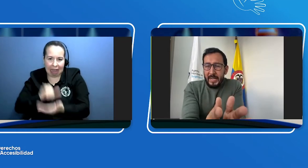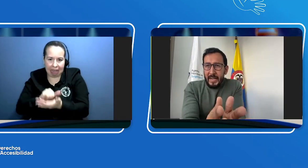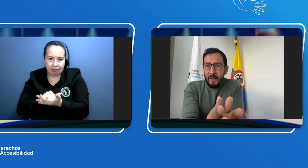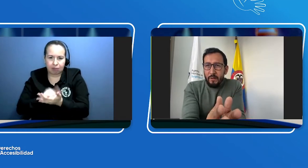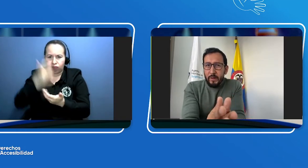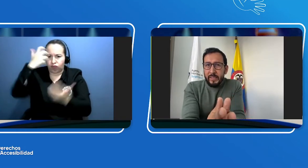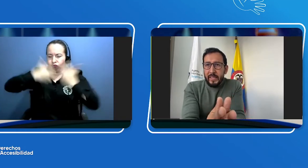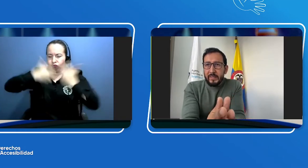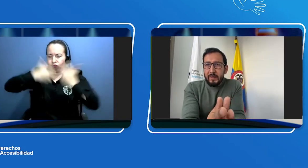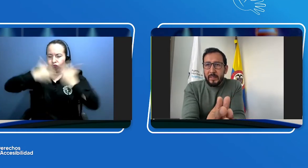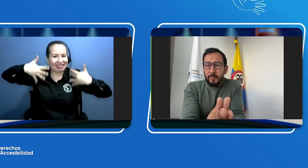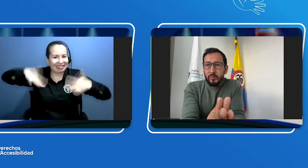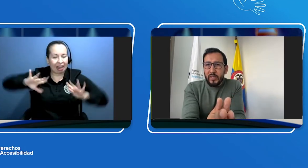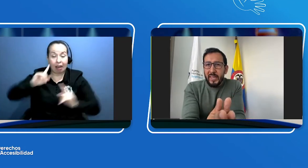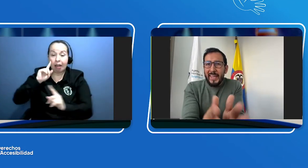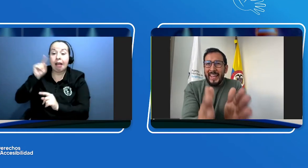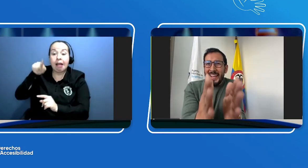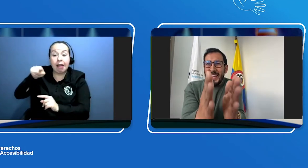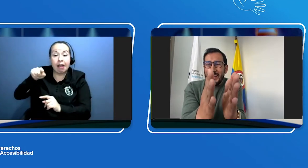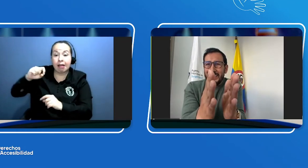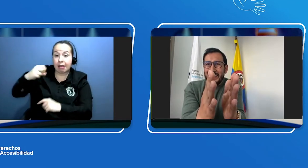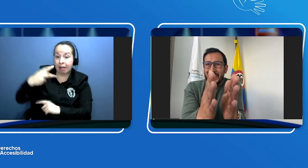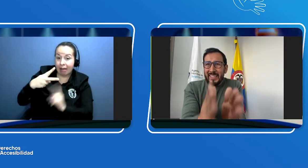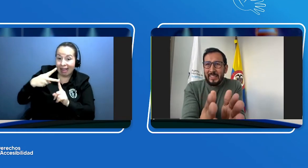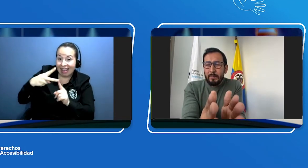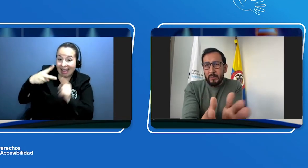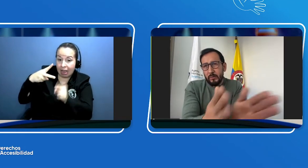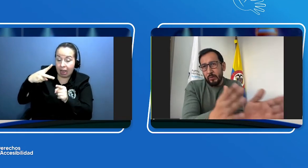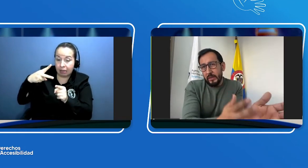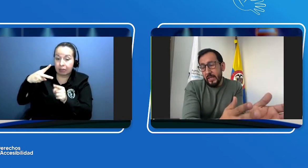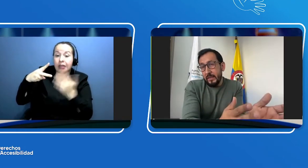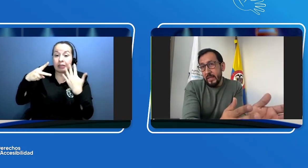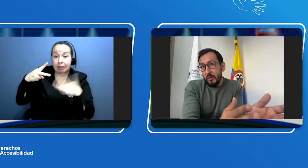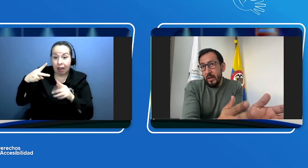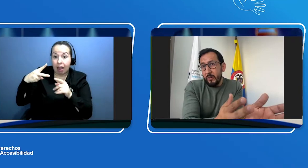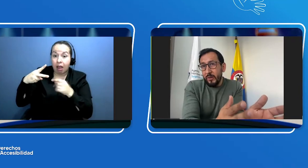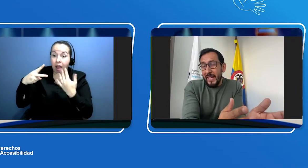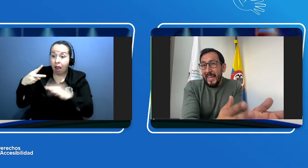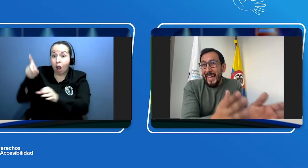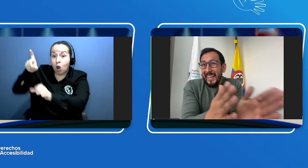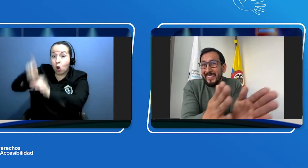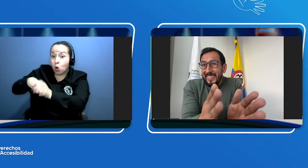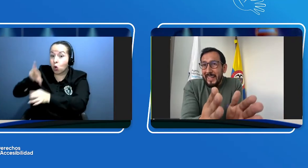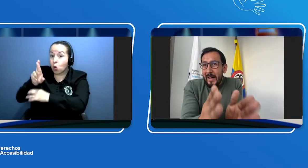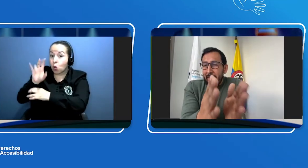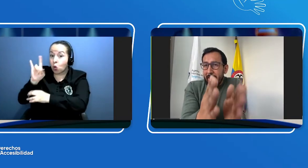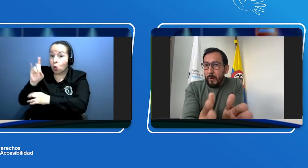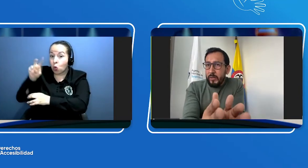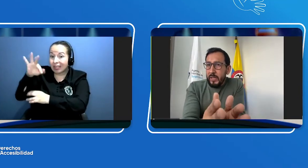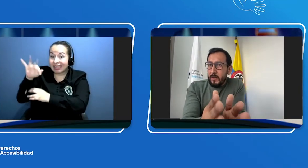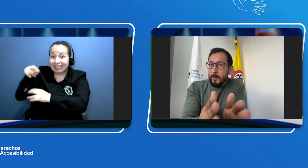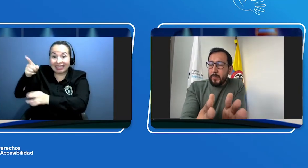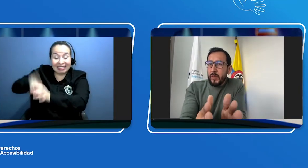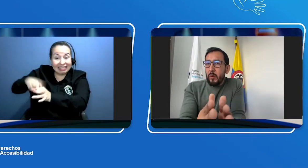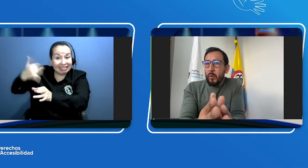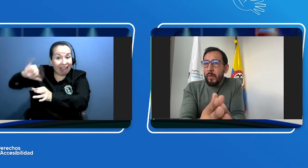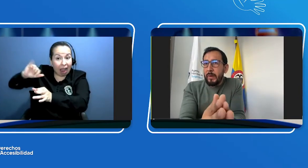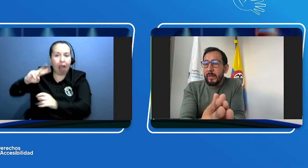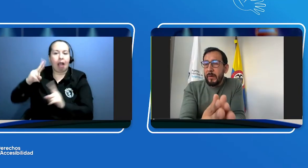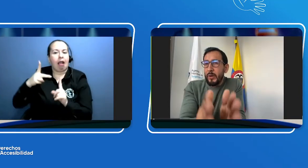clara y enfática establecemos que el siguiente paso, de estar escrito en el RUND, es haber obtenido o haber pasado por el